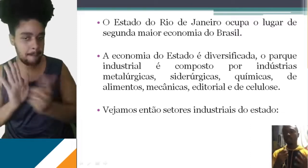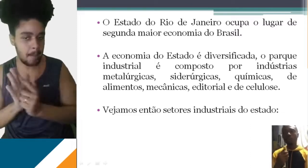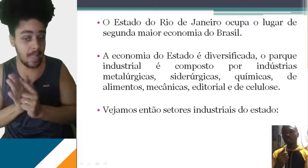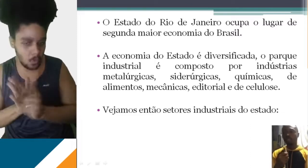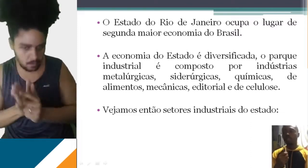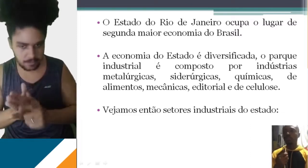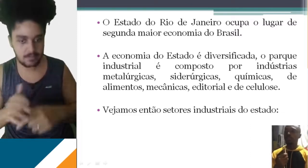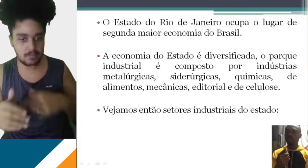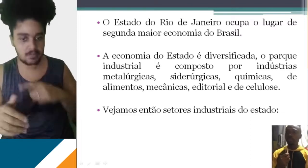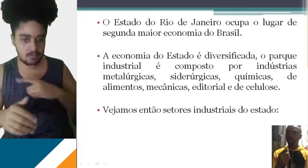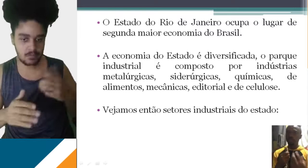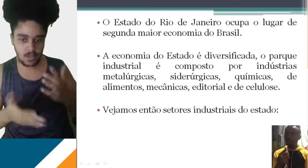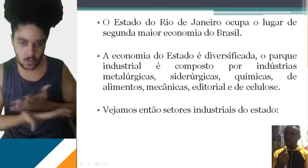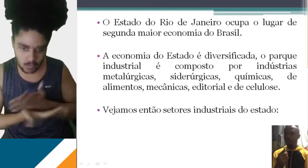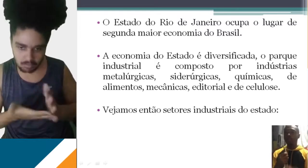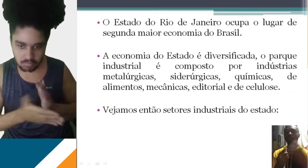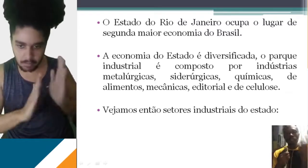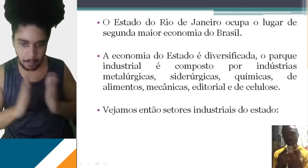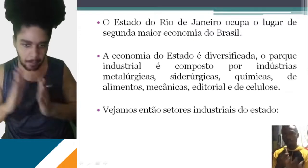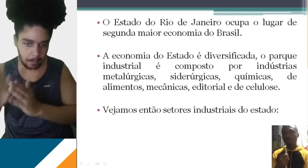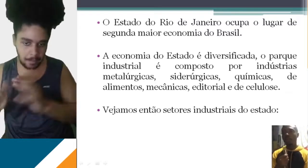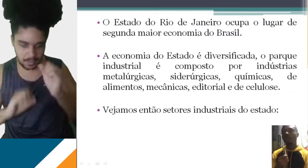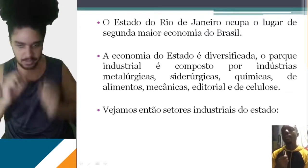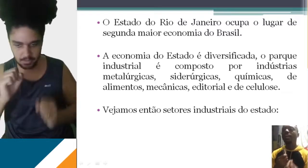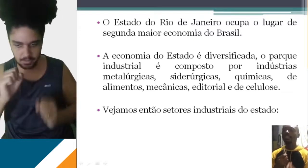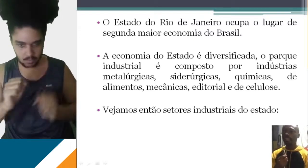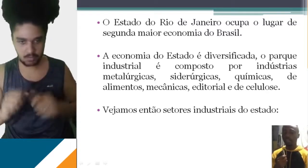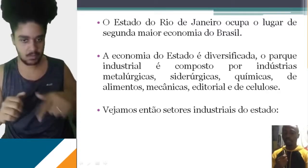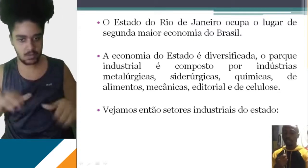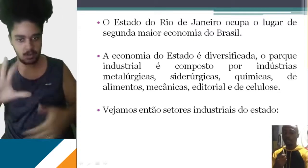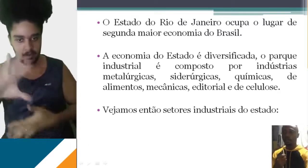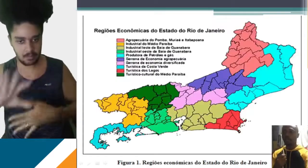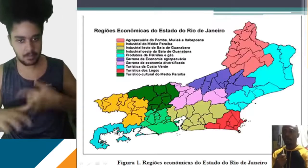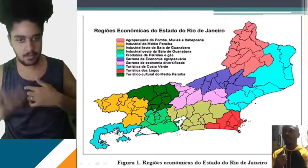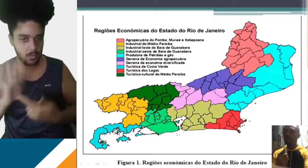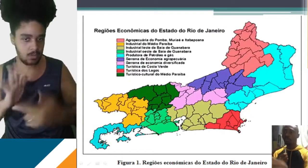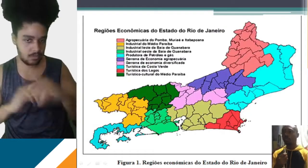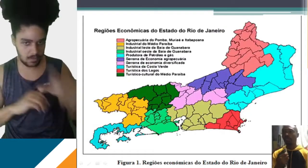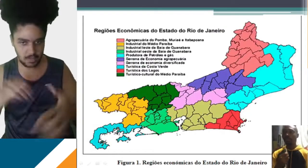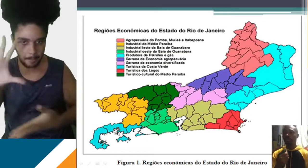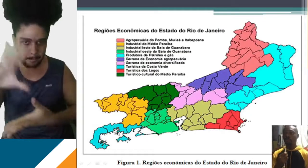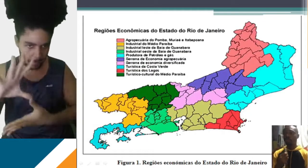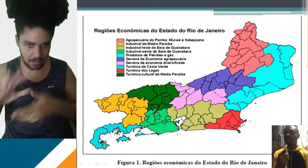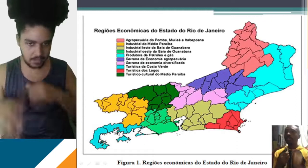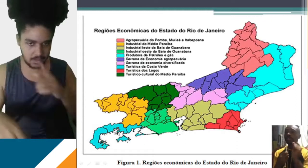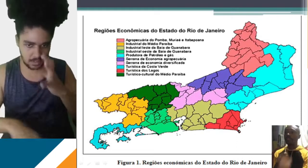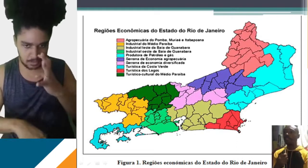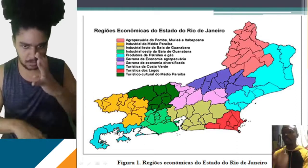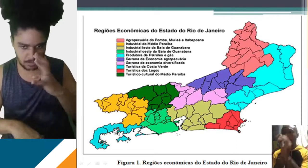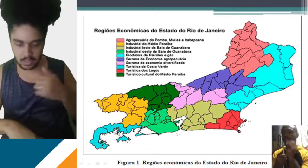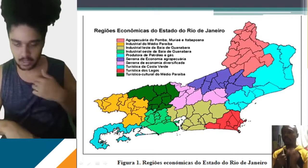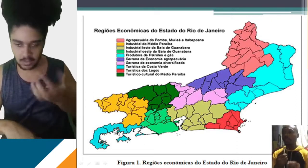alguns setores industriais do estado em mapa, para a gente vislumbrar melhor essa ideia. Então eu trouxe aqui um mapinha para vocês.